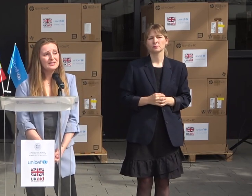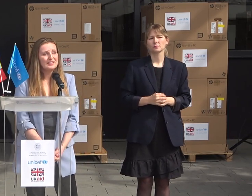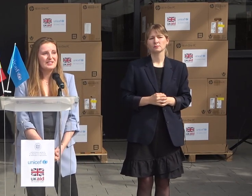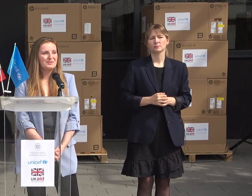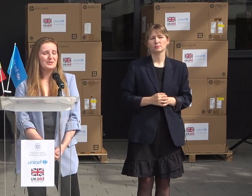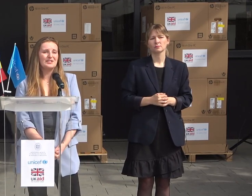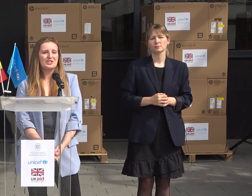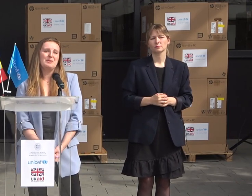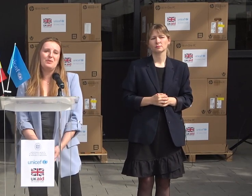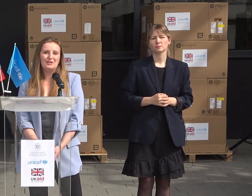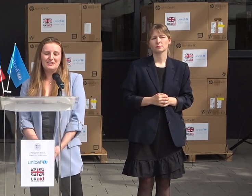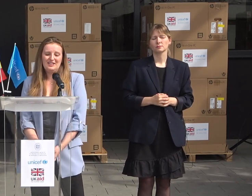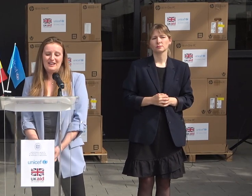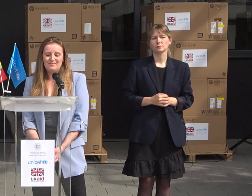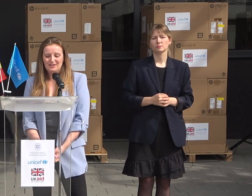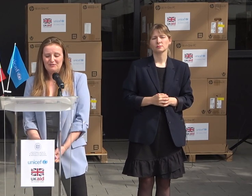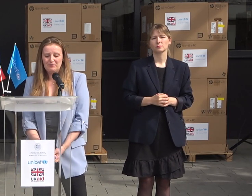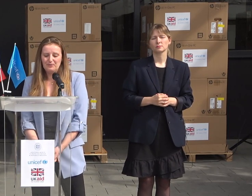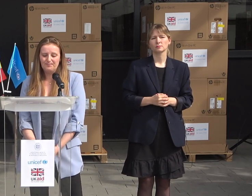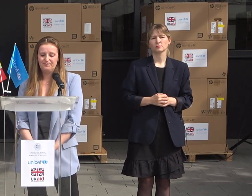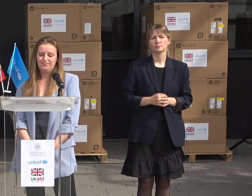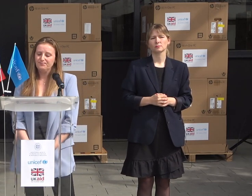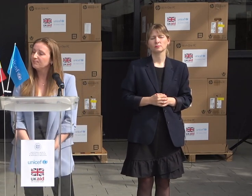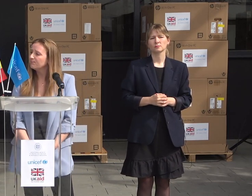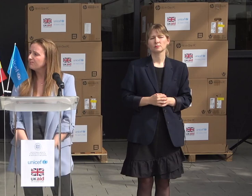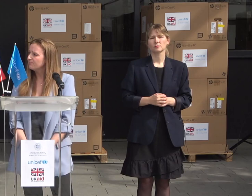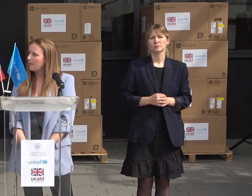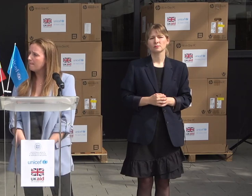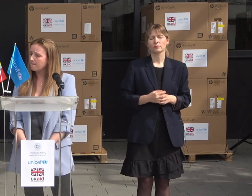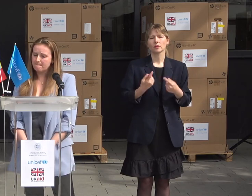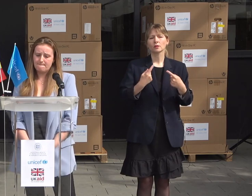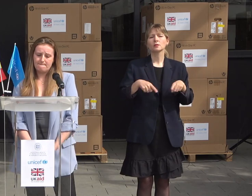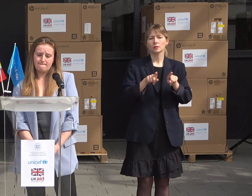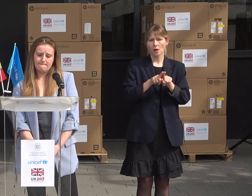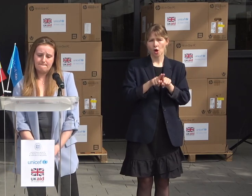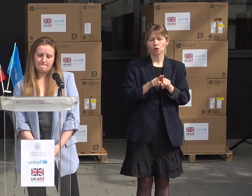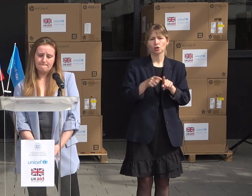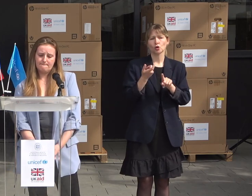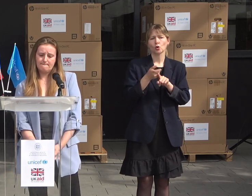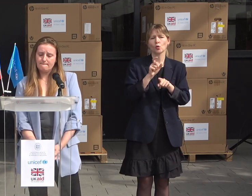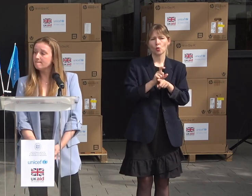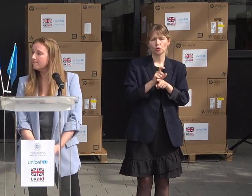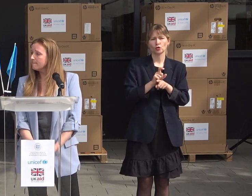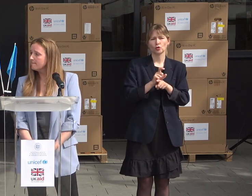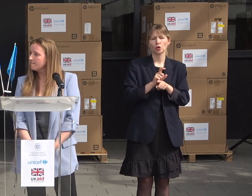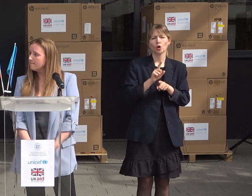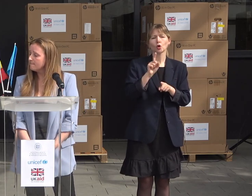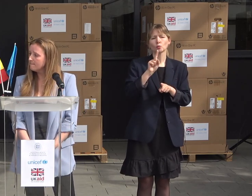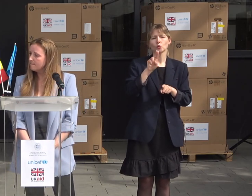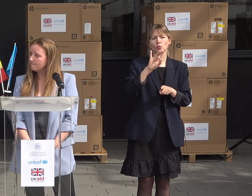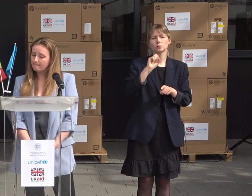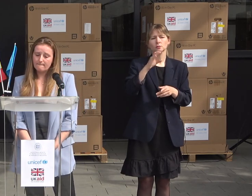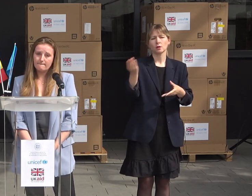management systems which is such a big priority within the reform. De asemenea, are un rol crucial în asigurarea gestionării dosarelor